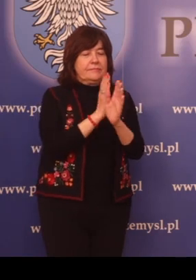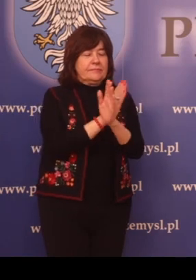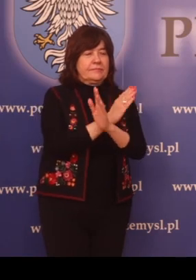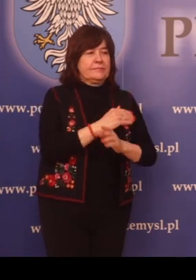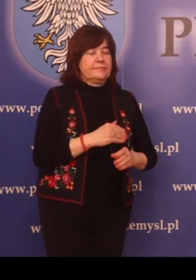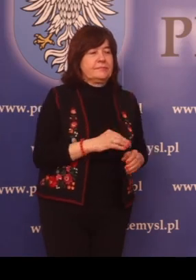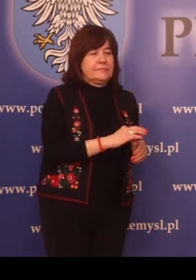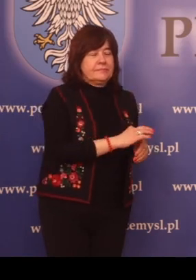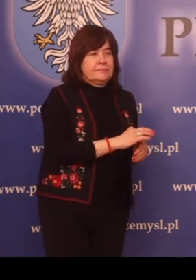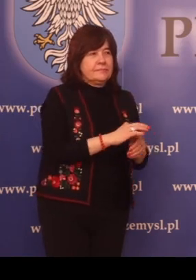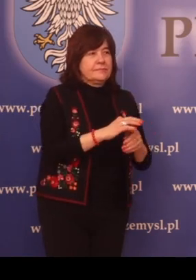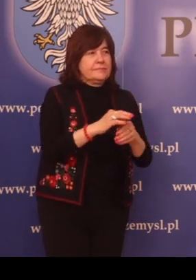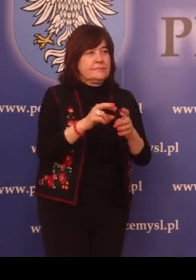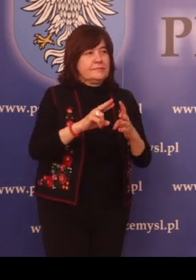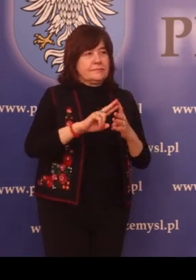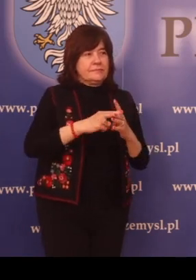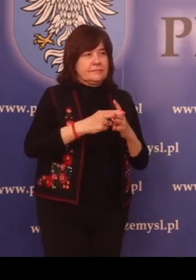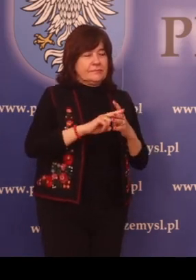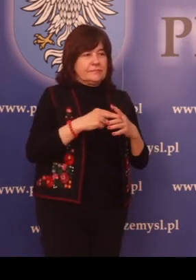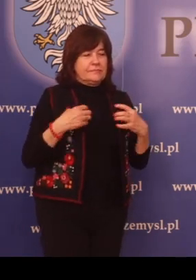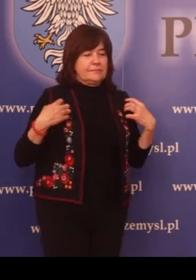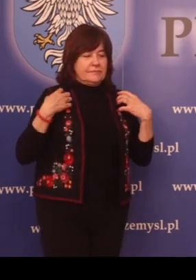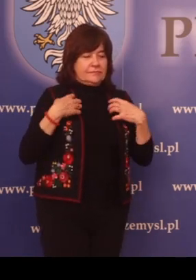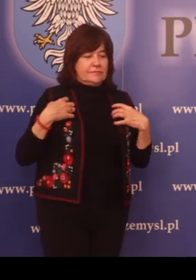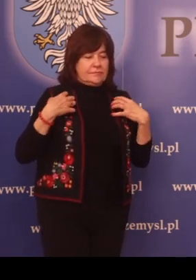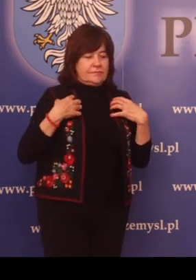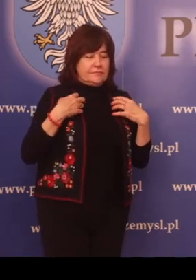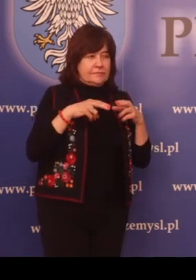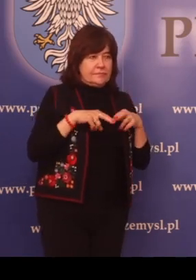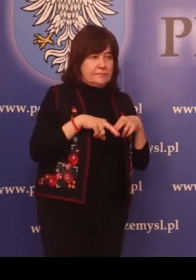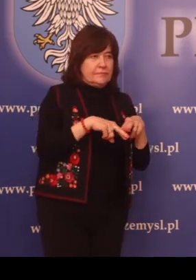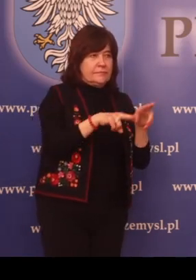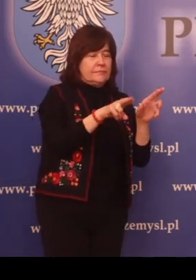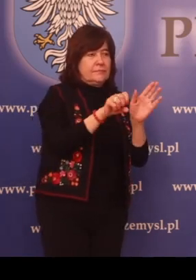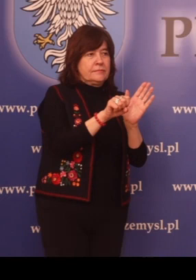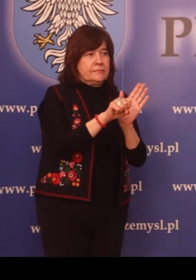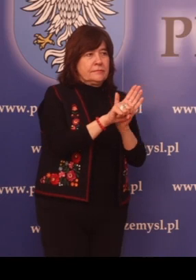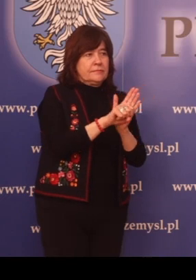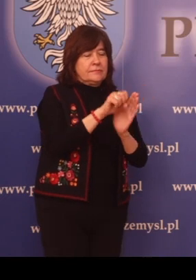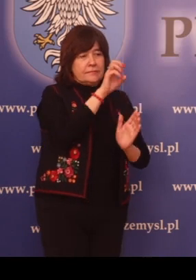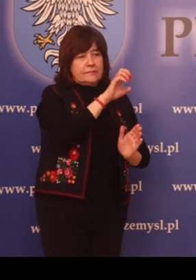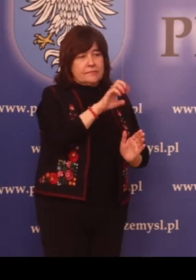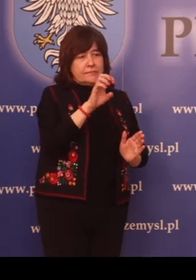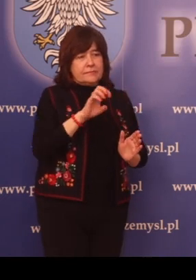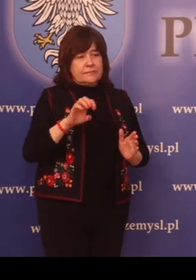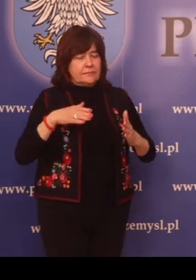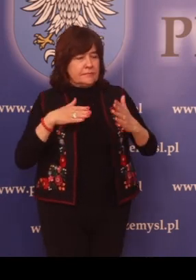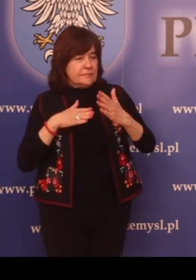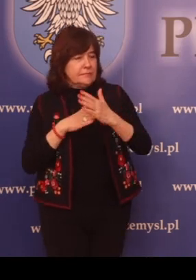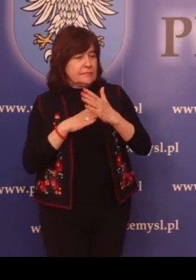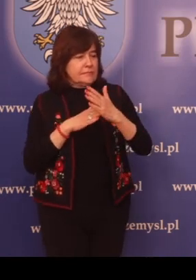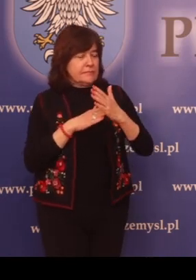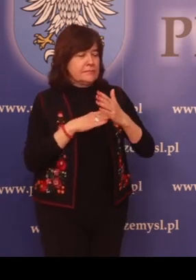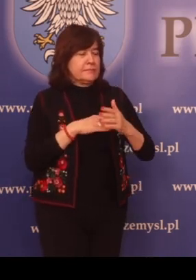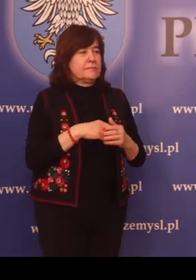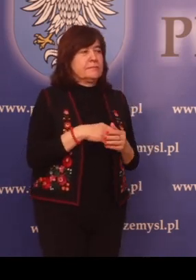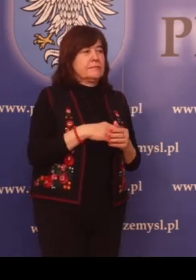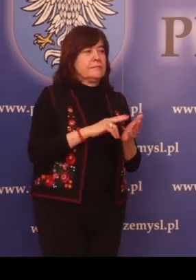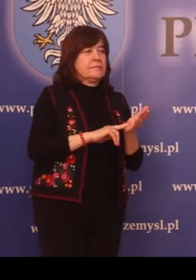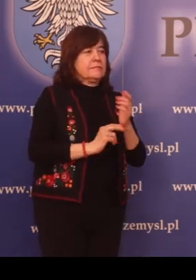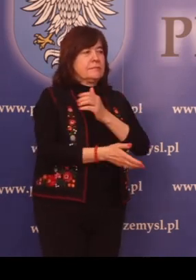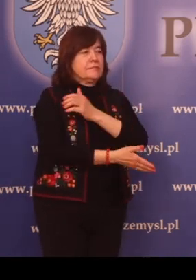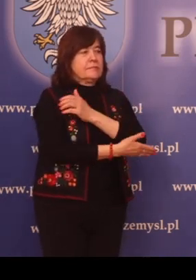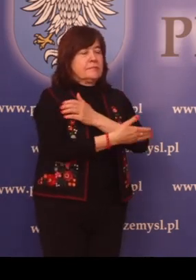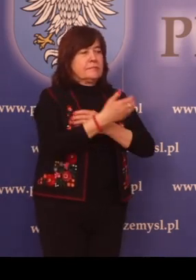Prowadzenie rejestru zwierząt należących do gatunków podlegających ograniczeniom na